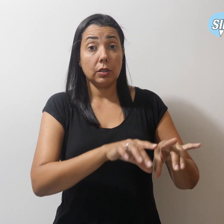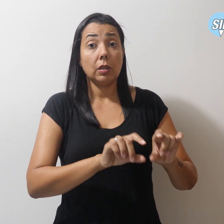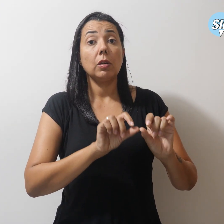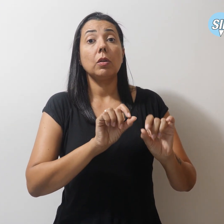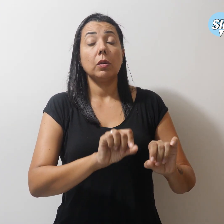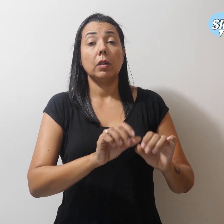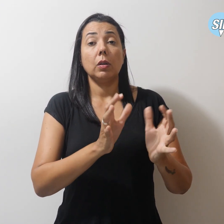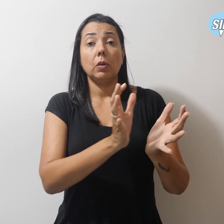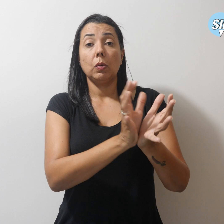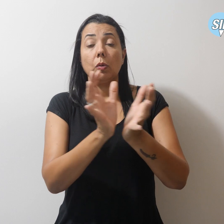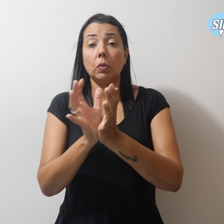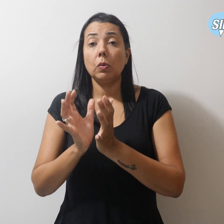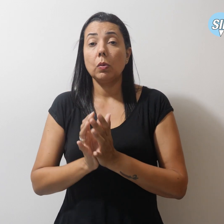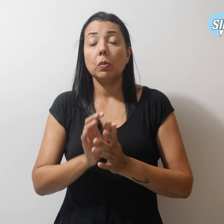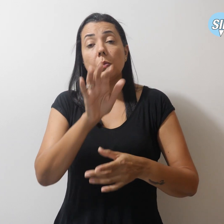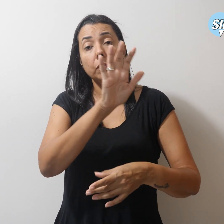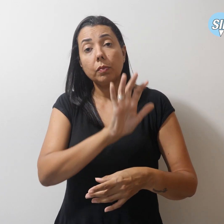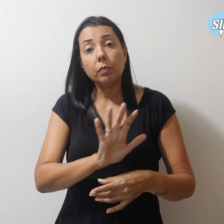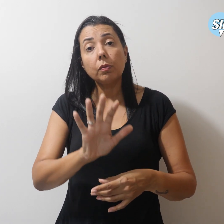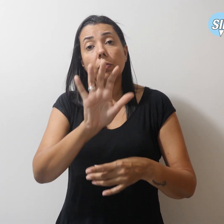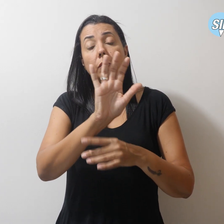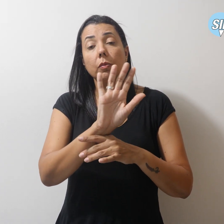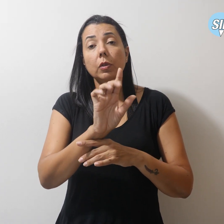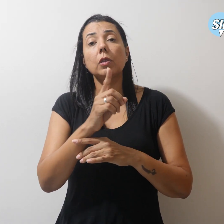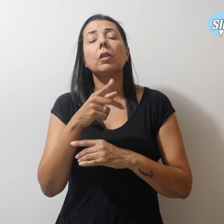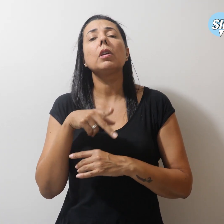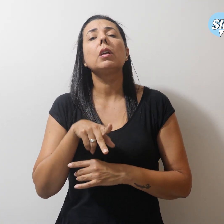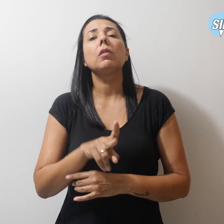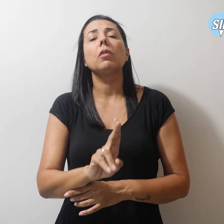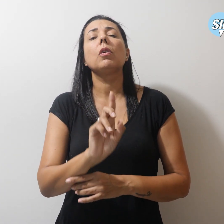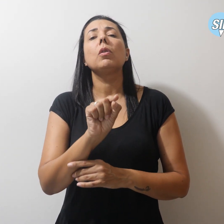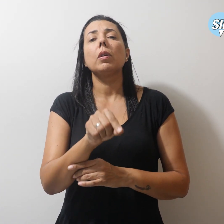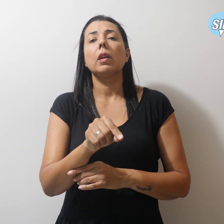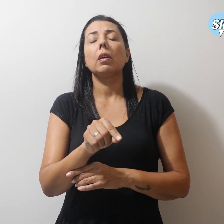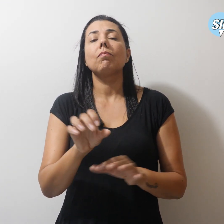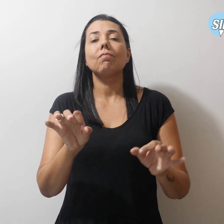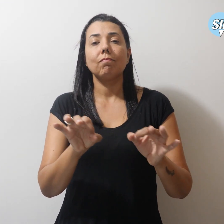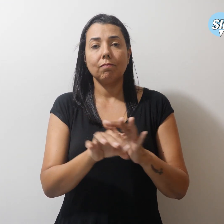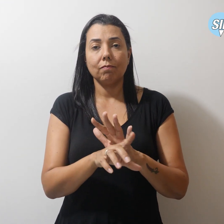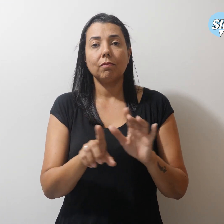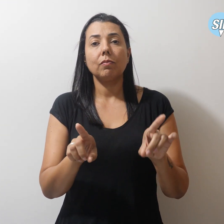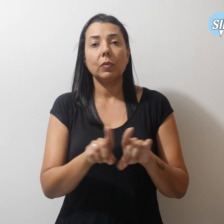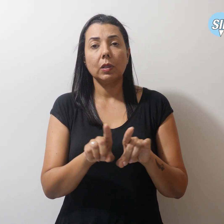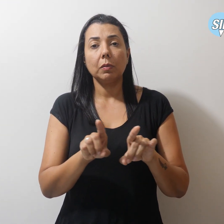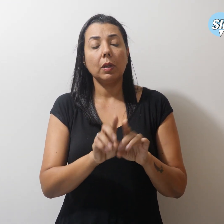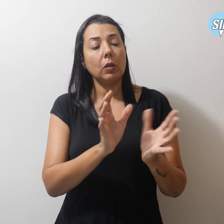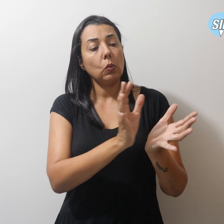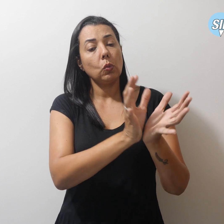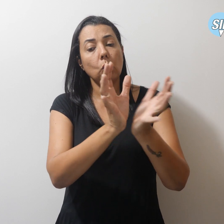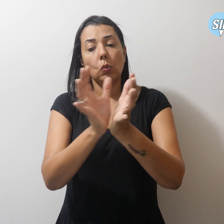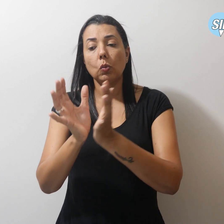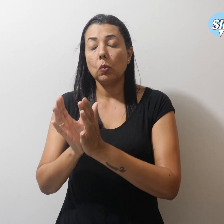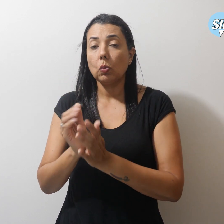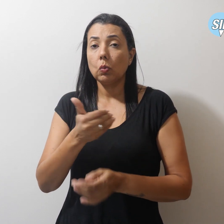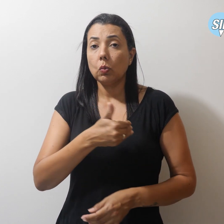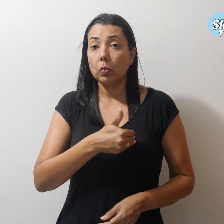comissão de Estado e foi sendo desconfigurada em uma comissão de governo até